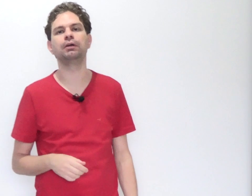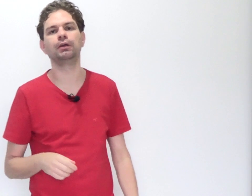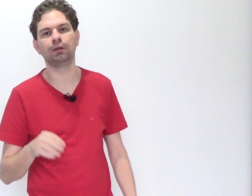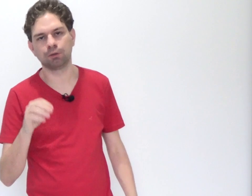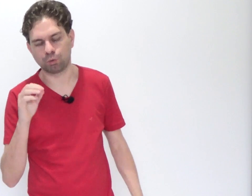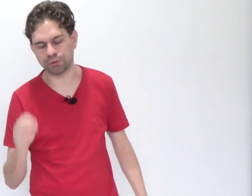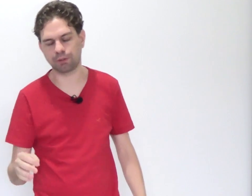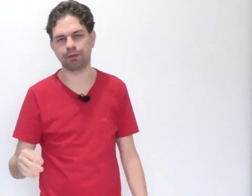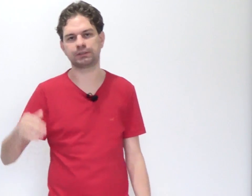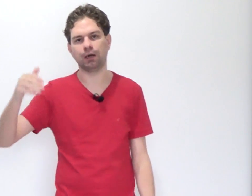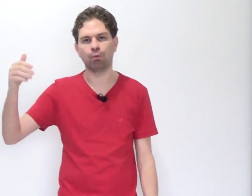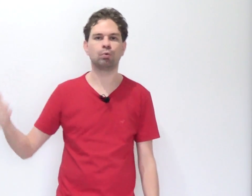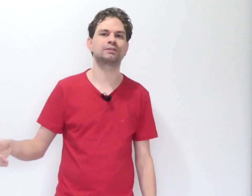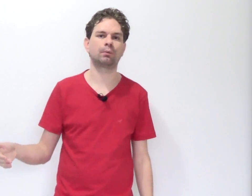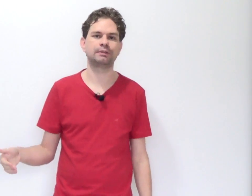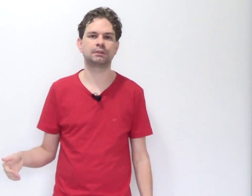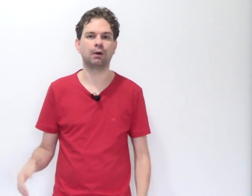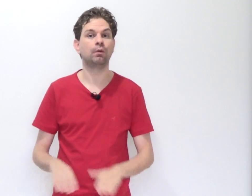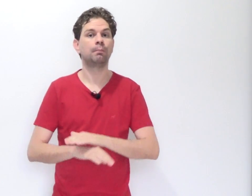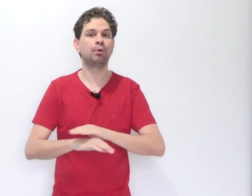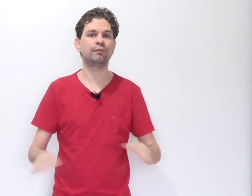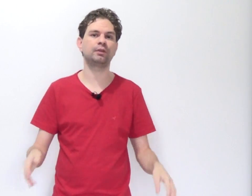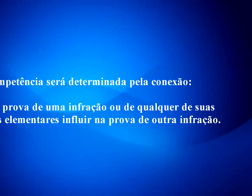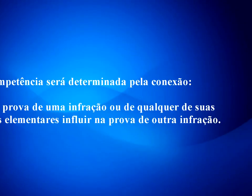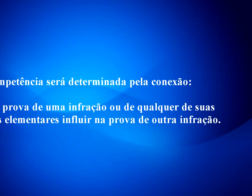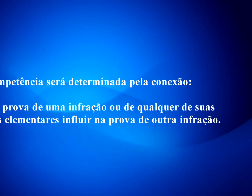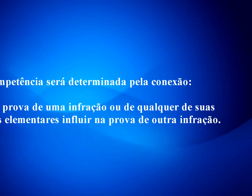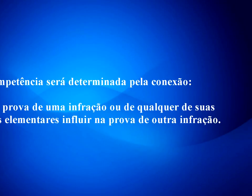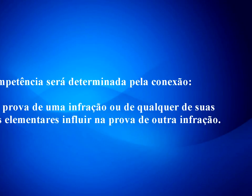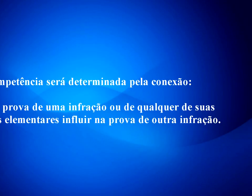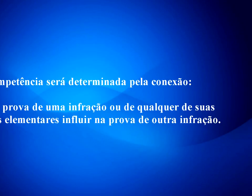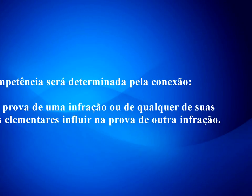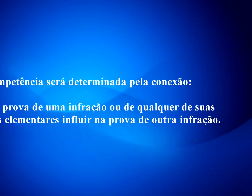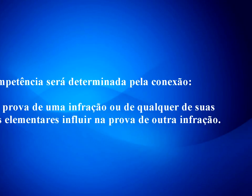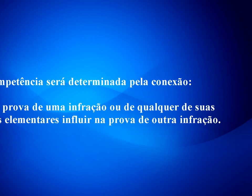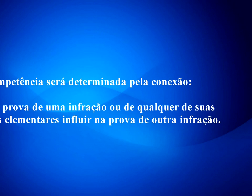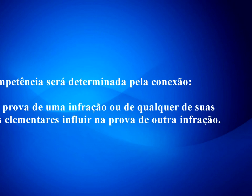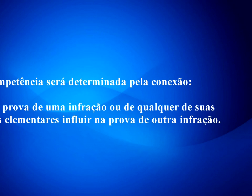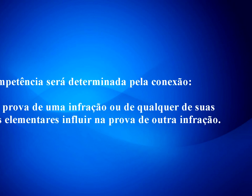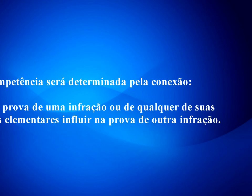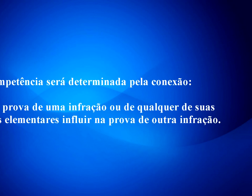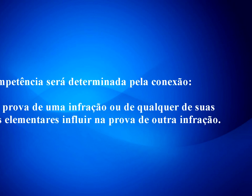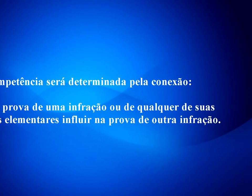consequencial ou sequencial. Por fim, inciso terceiro, a conexão instrumental.